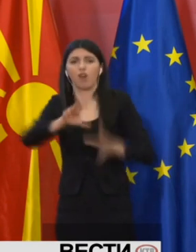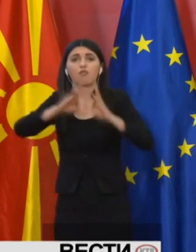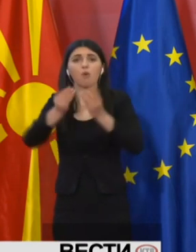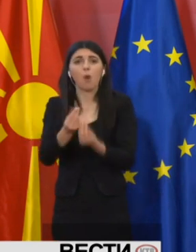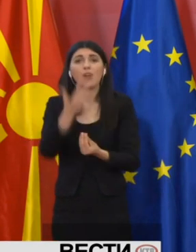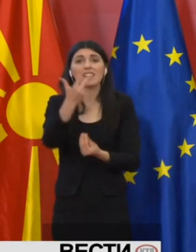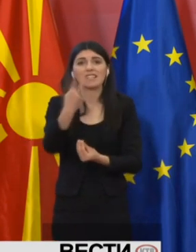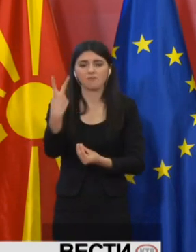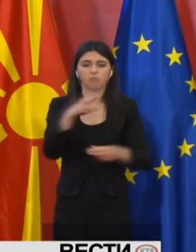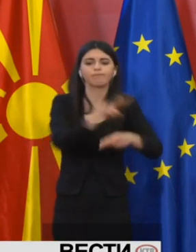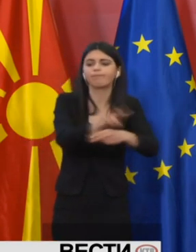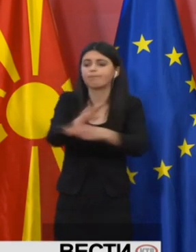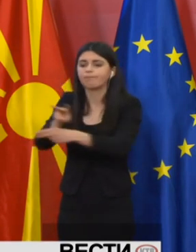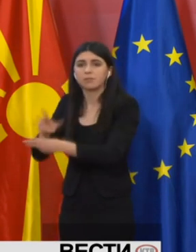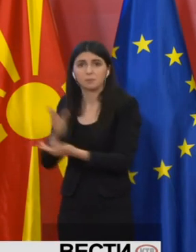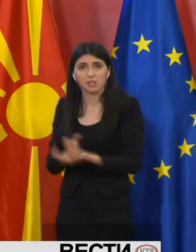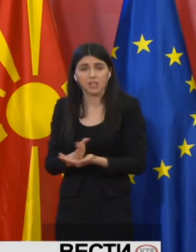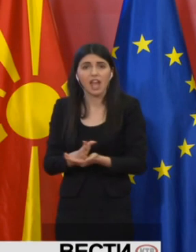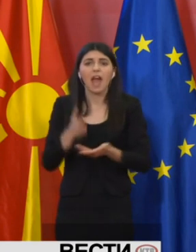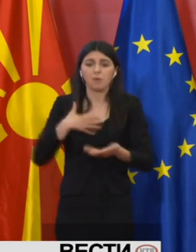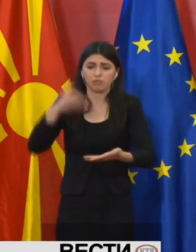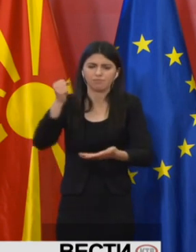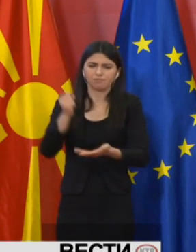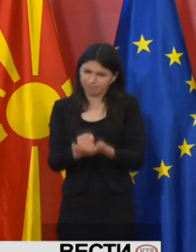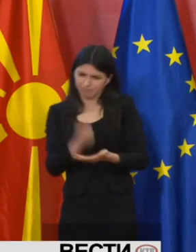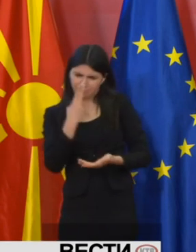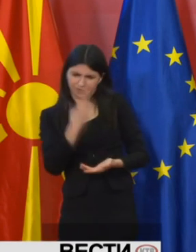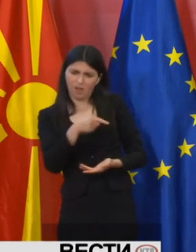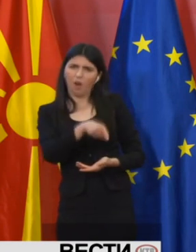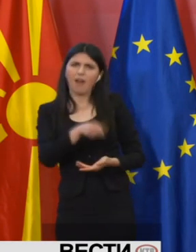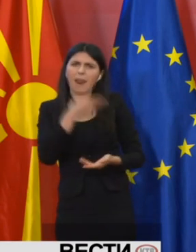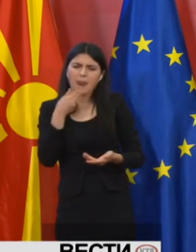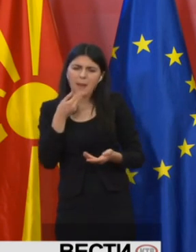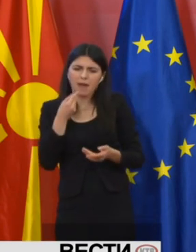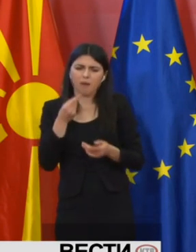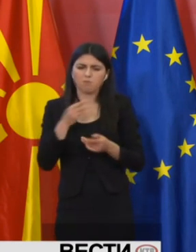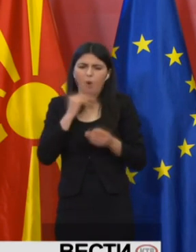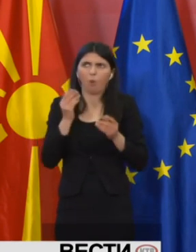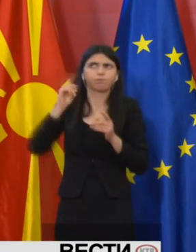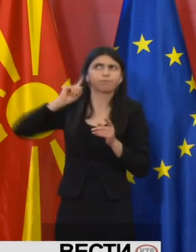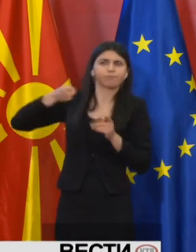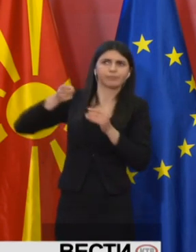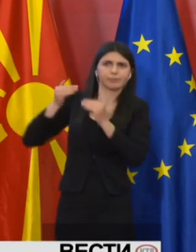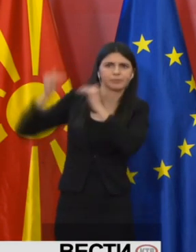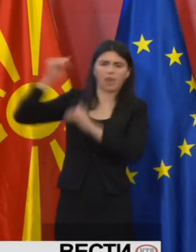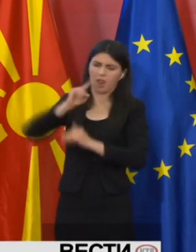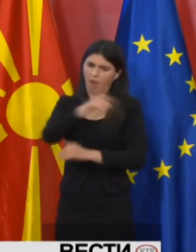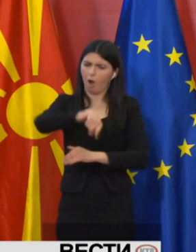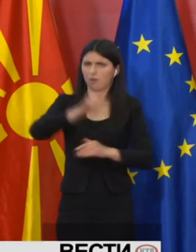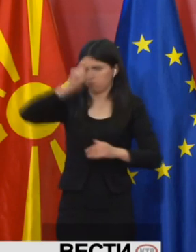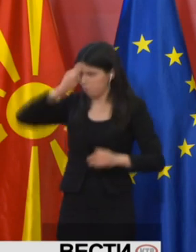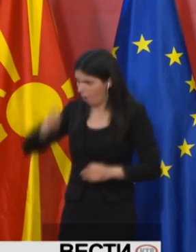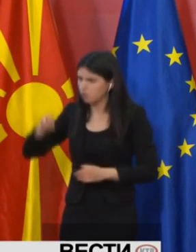надзори и прито е констатирано дека нема специфични одстапувања, секторот ги почитува